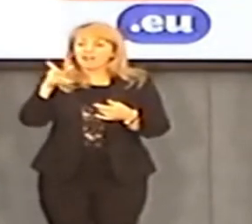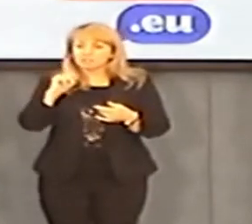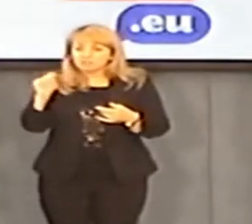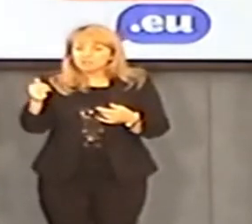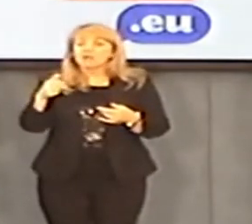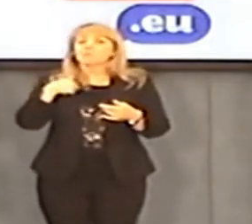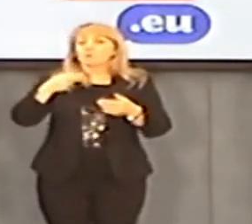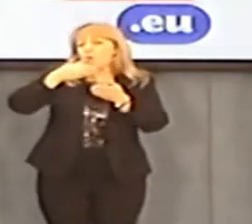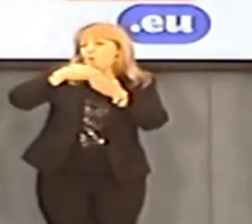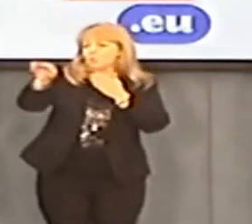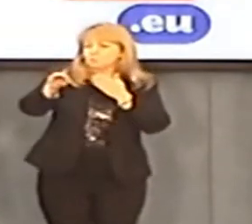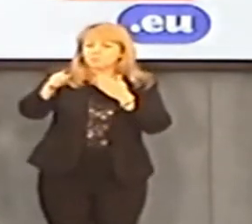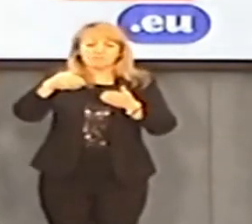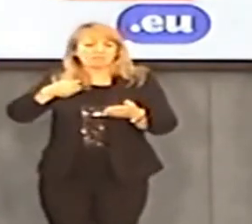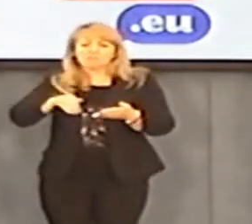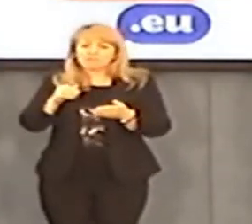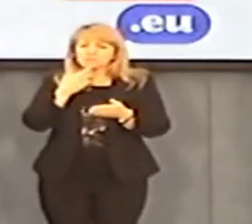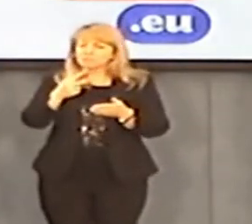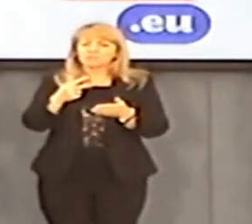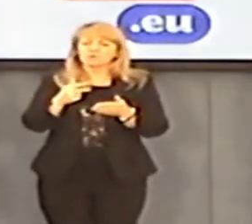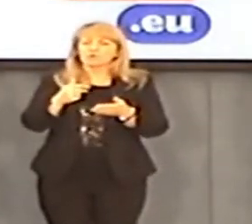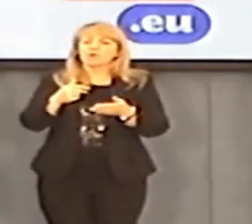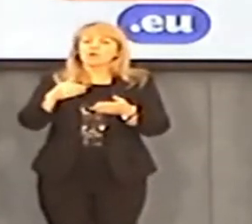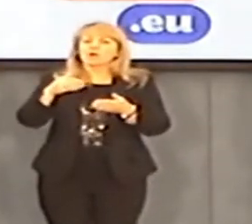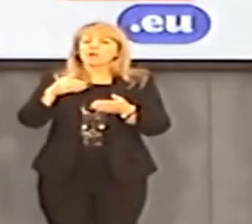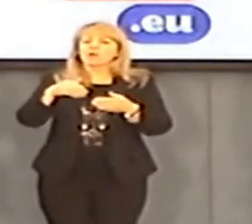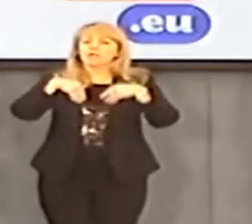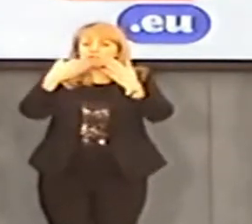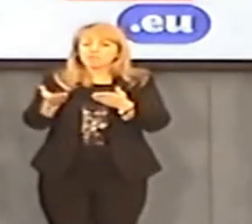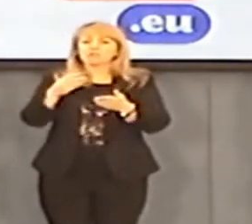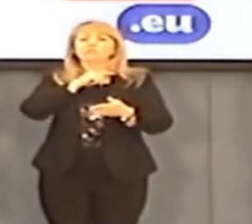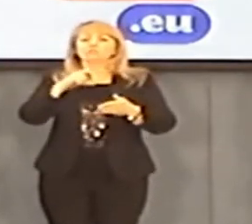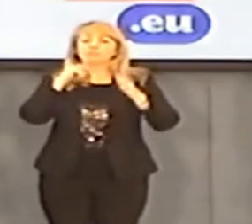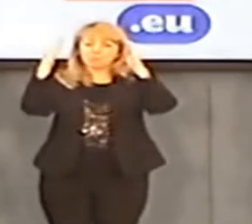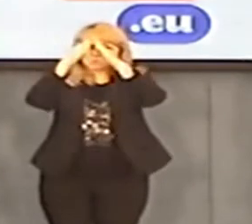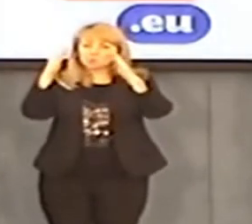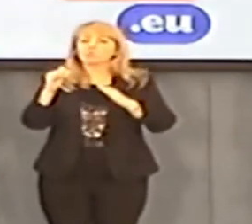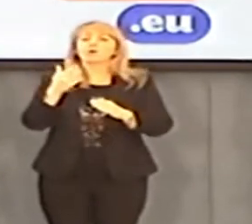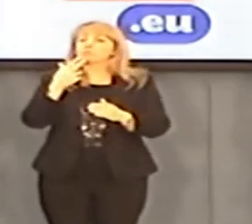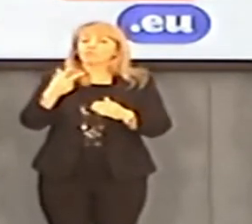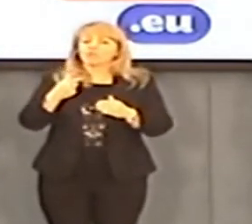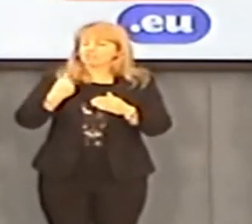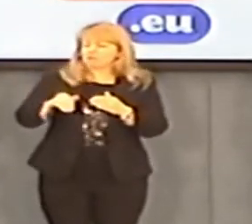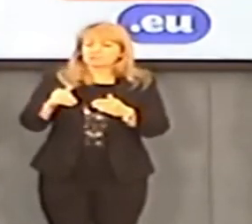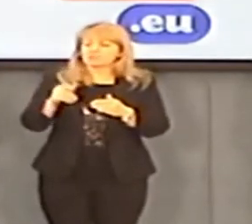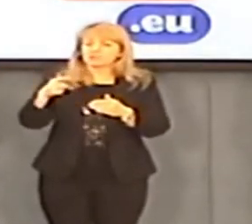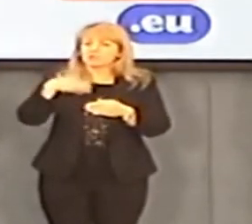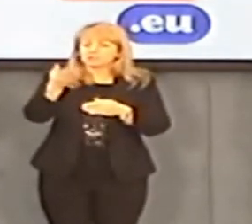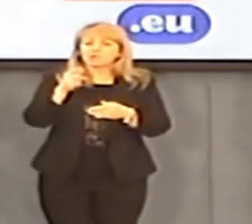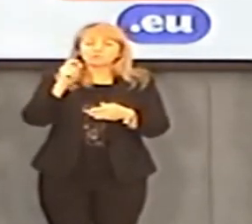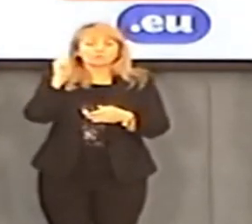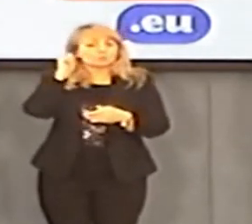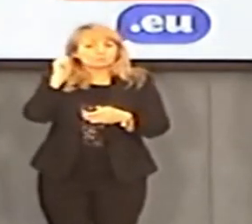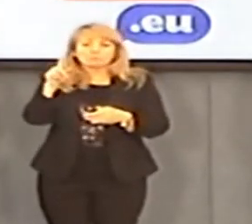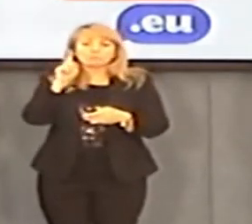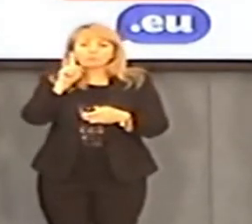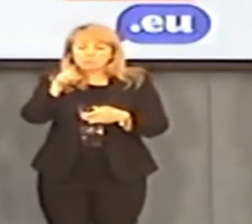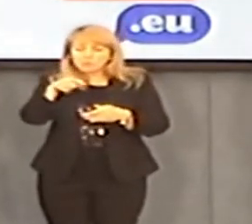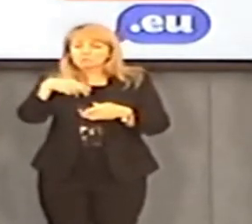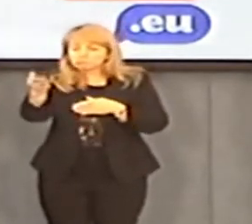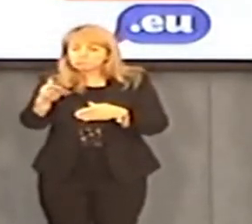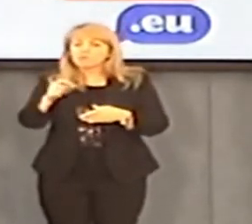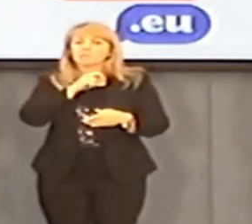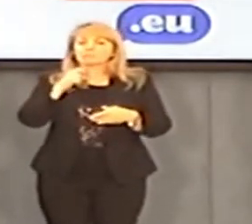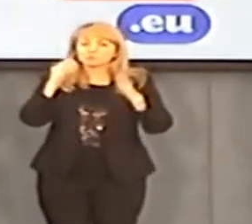informacji wczorajszych. Mianowicie Watykan odmówił, jakby a priori już odmówił